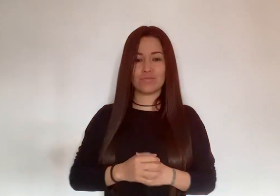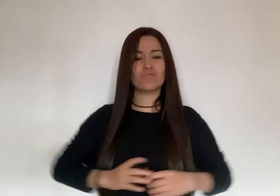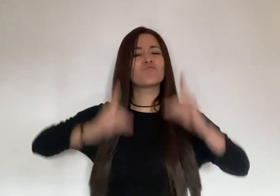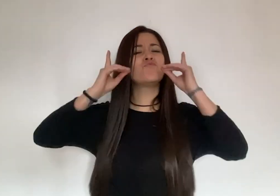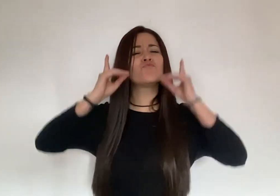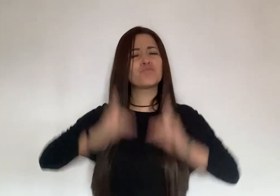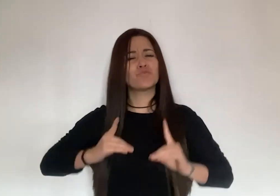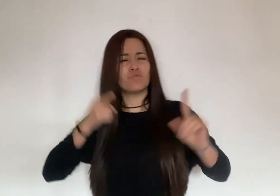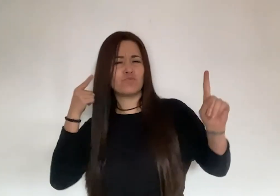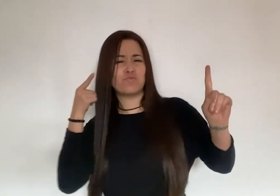Determinadas